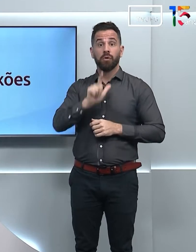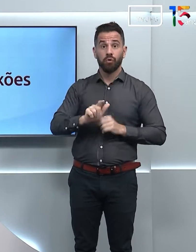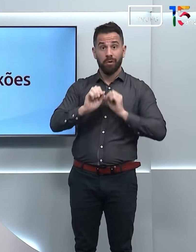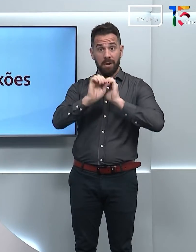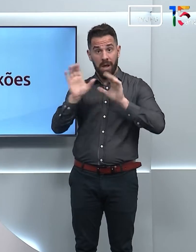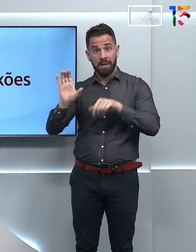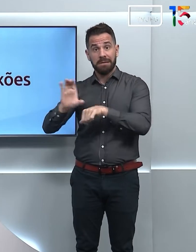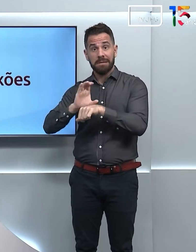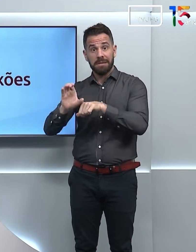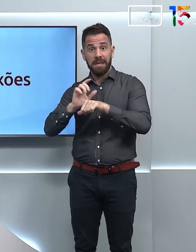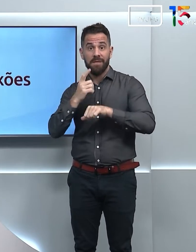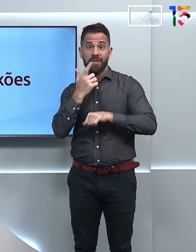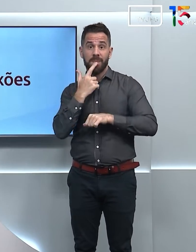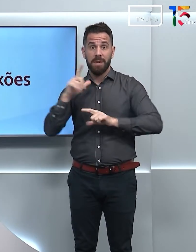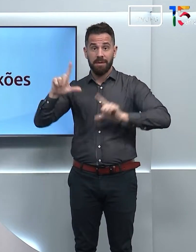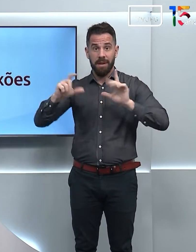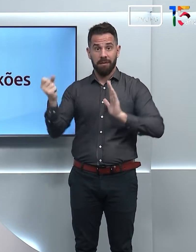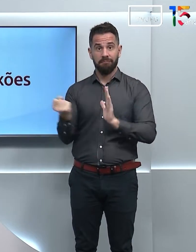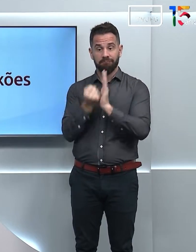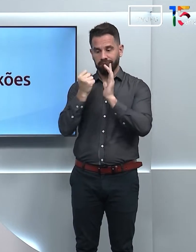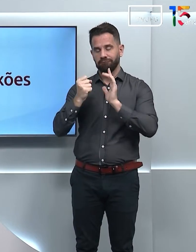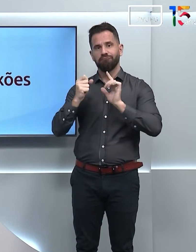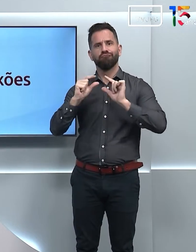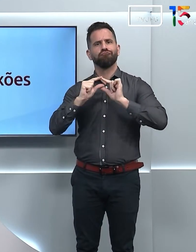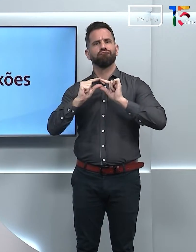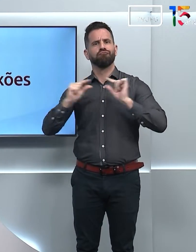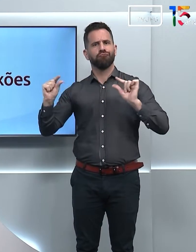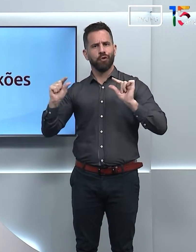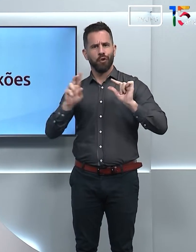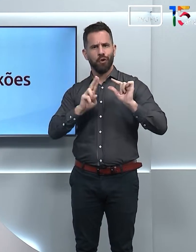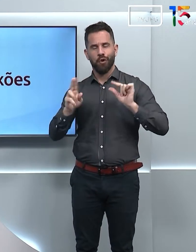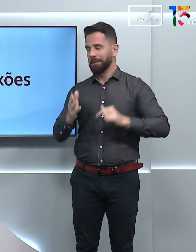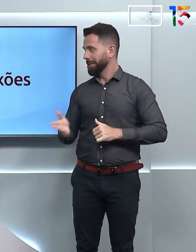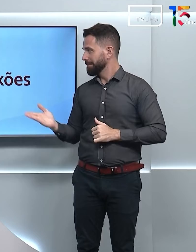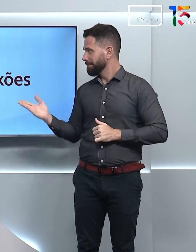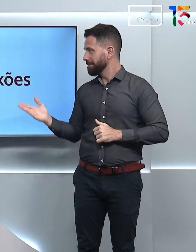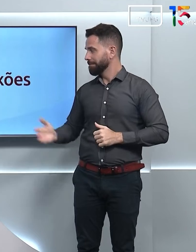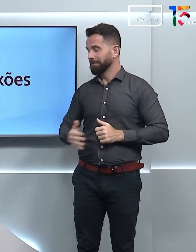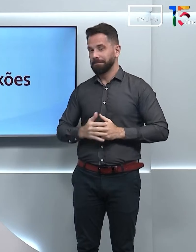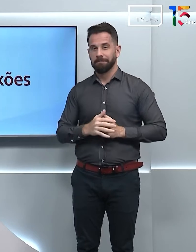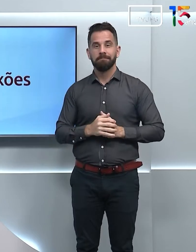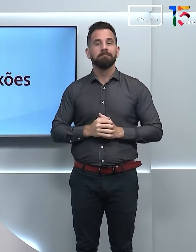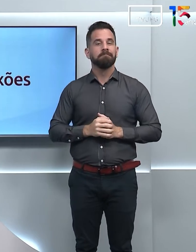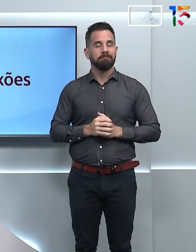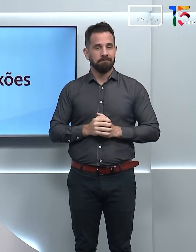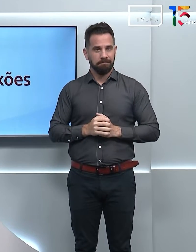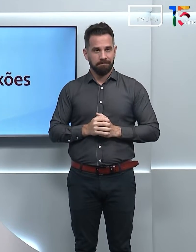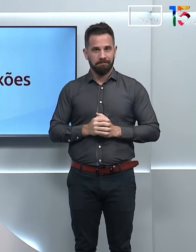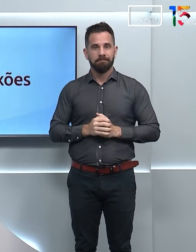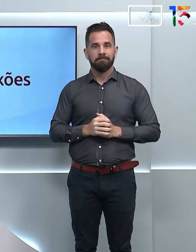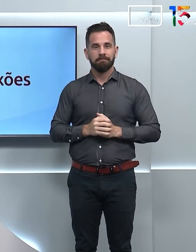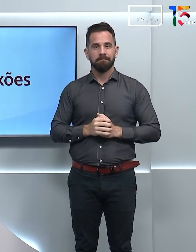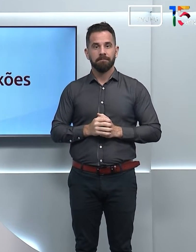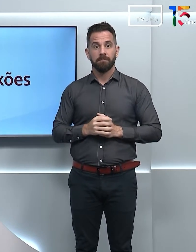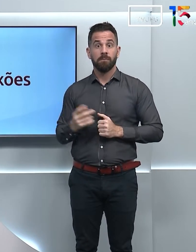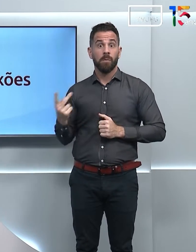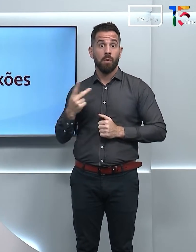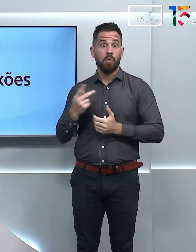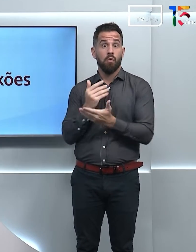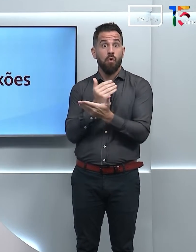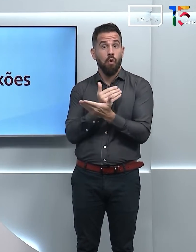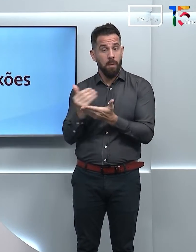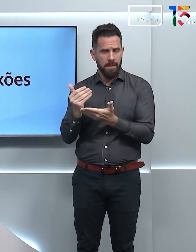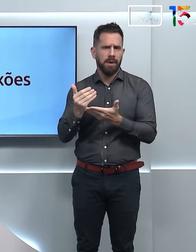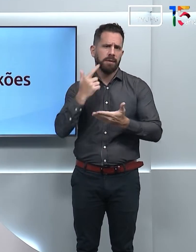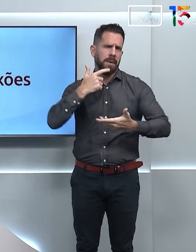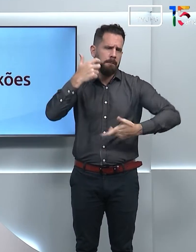e com uma tela bem no centro, onde está o nome do Conexões e a logo do programa. E a gente começa falando